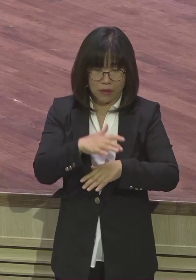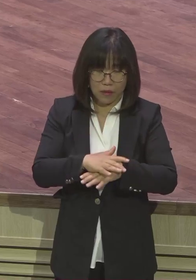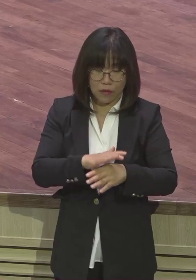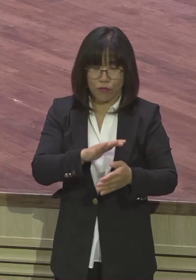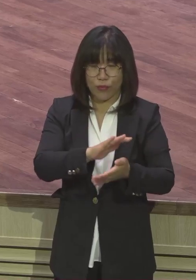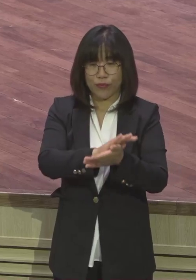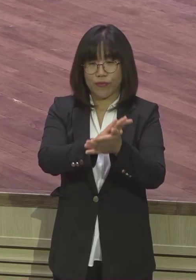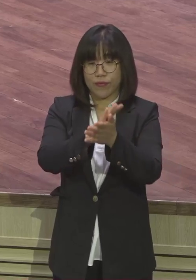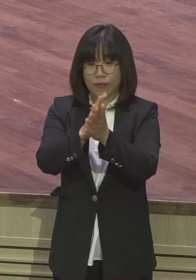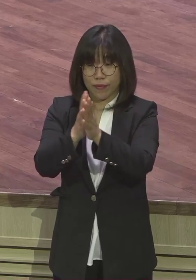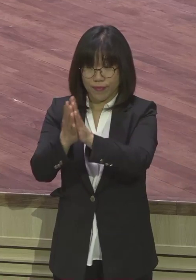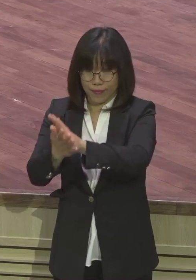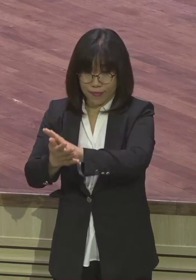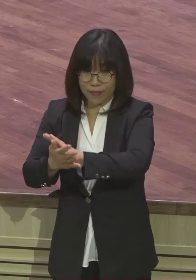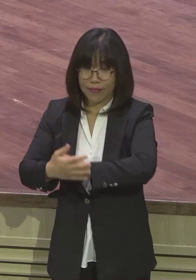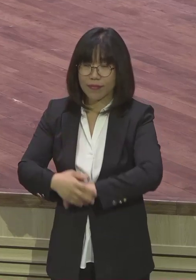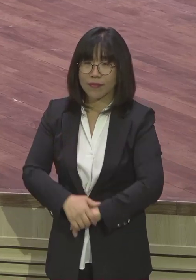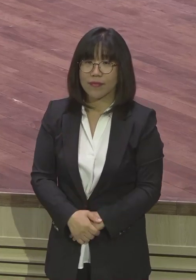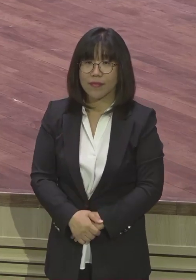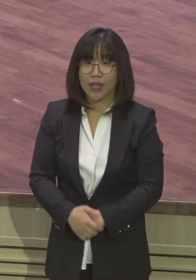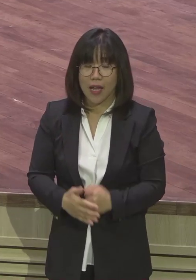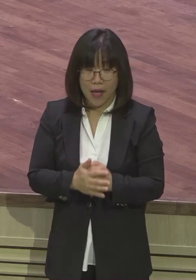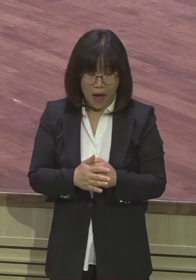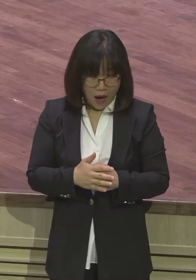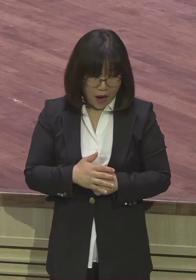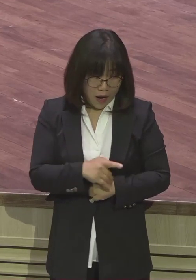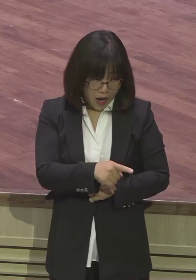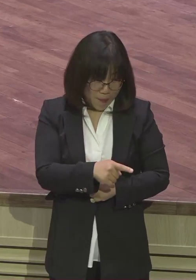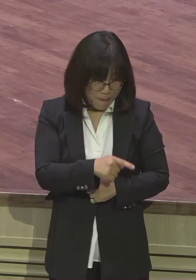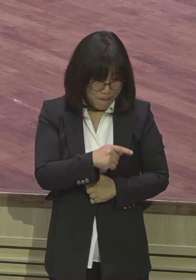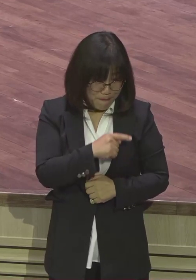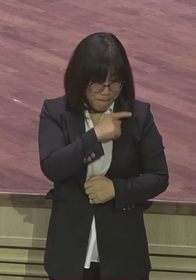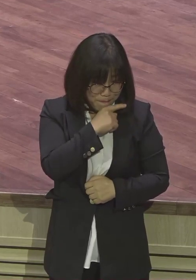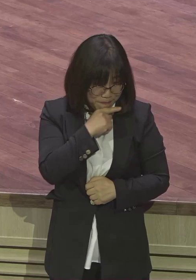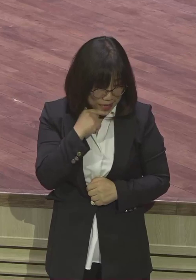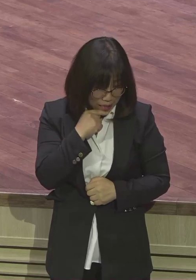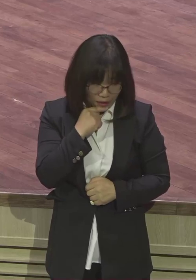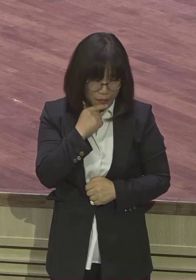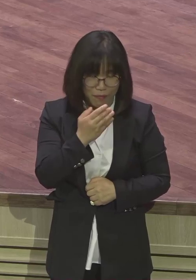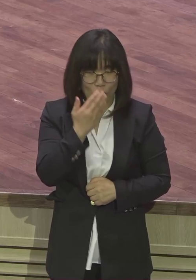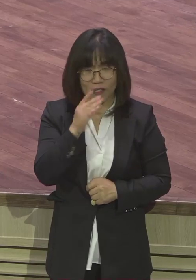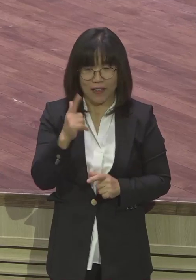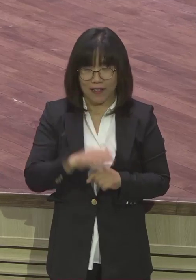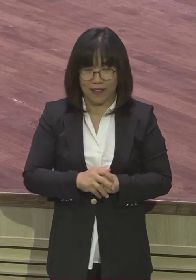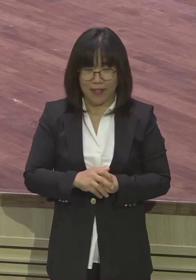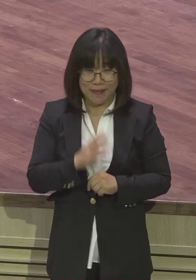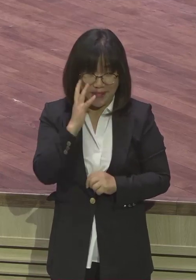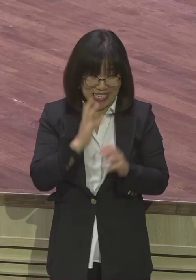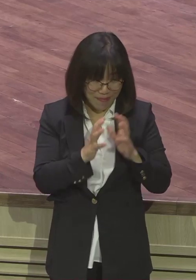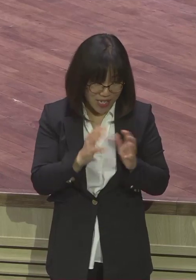요즘 그러다 보니까 빨간 건 아예 안 본다니까요. 빨간 김치, 빨간 색깔은 젓가락에 안 가.